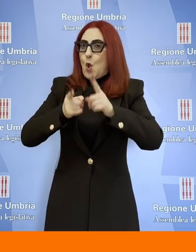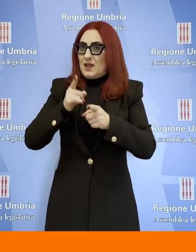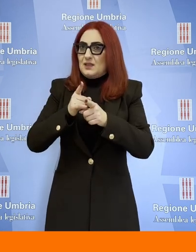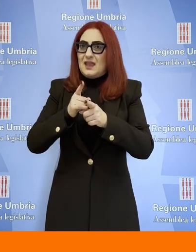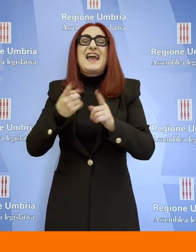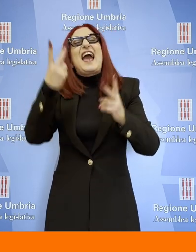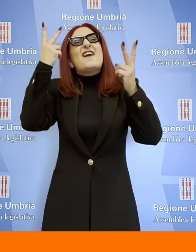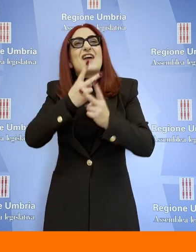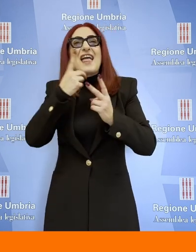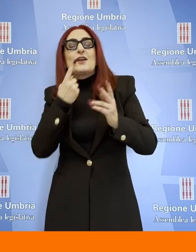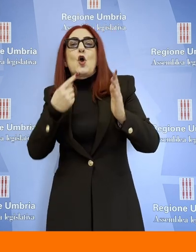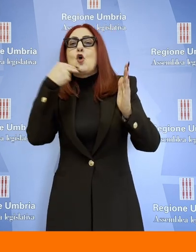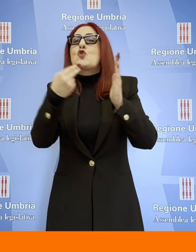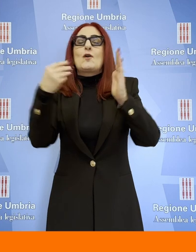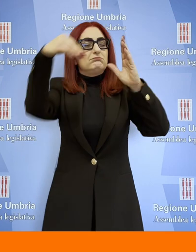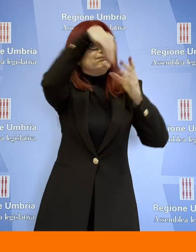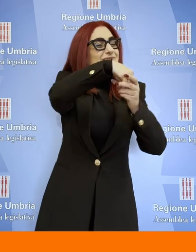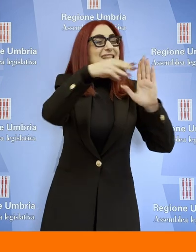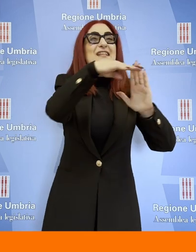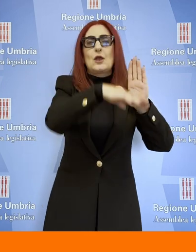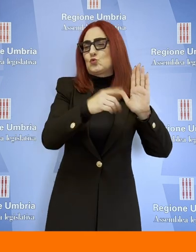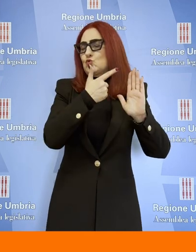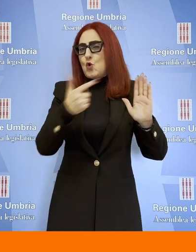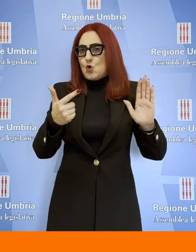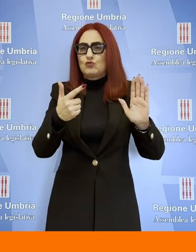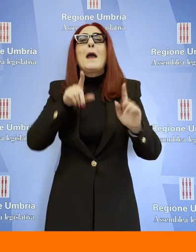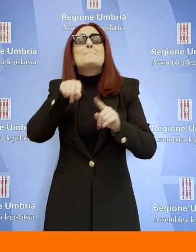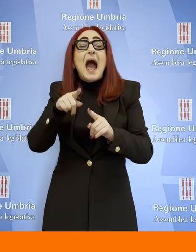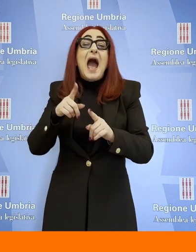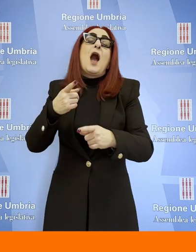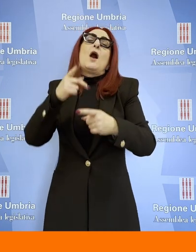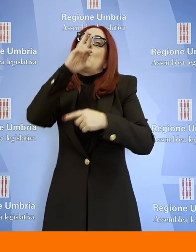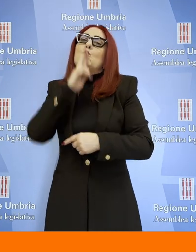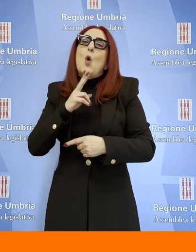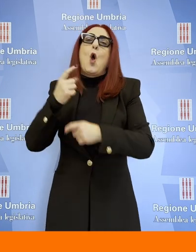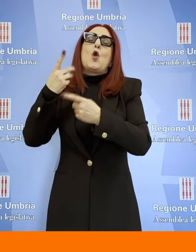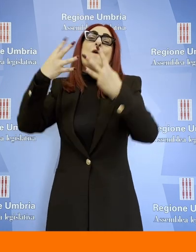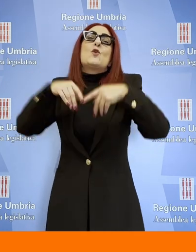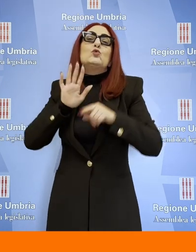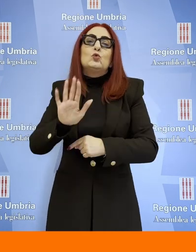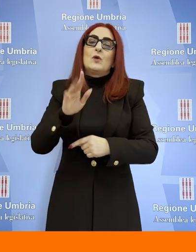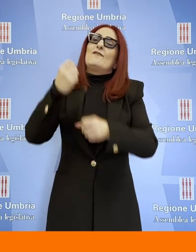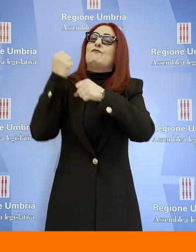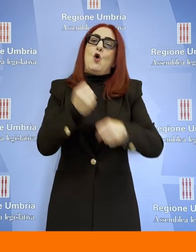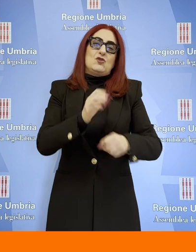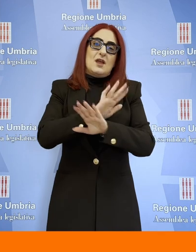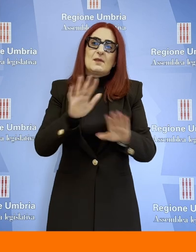resta fondamentale per assicurare non solo una adeguata selezione della classe politica